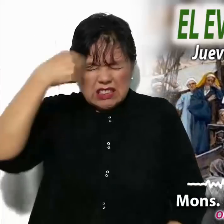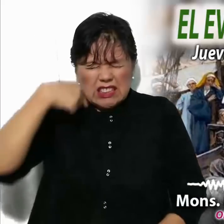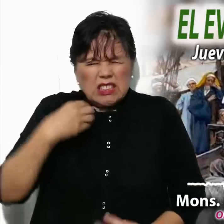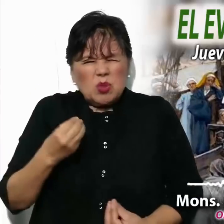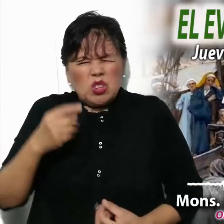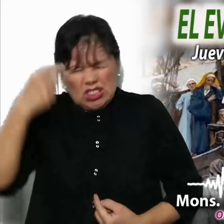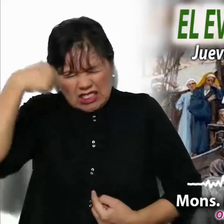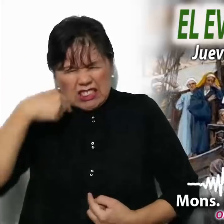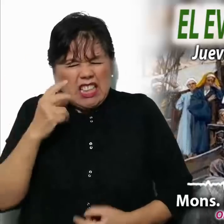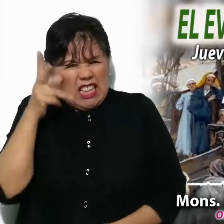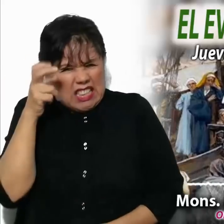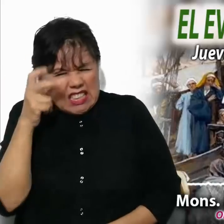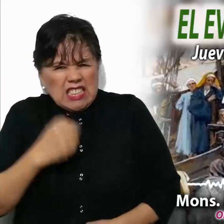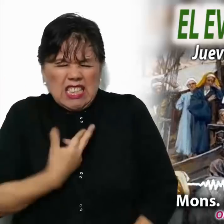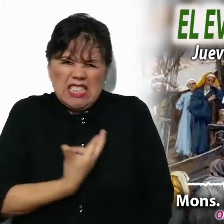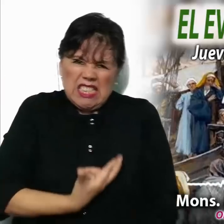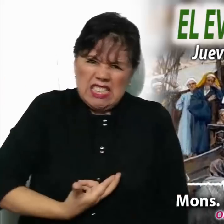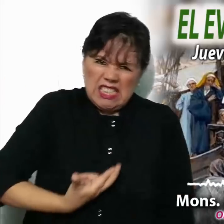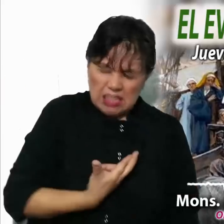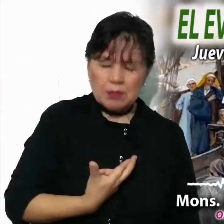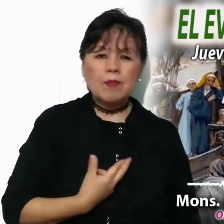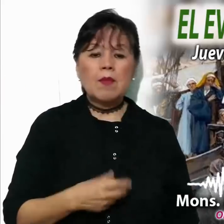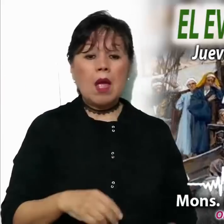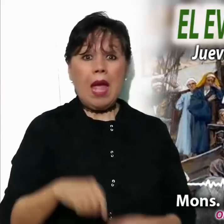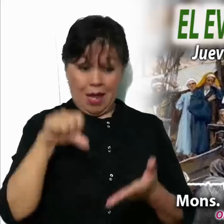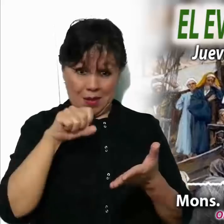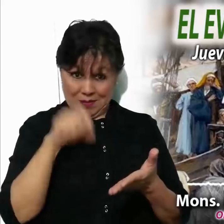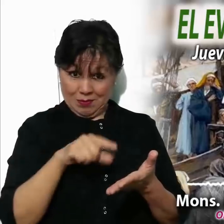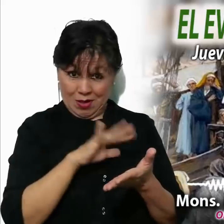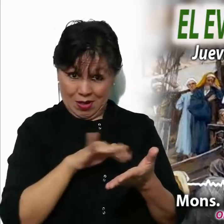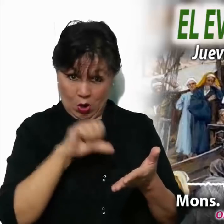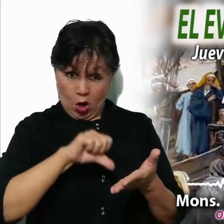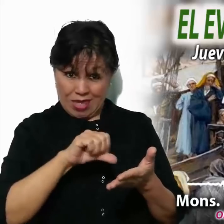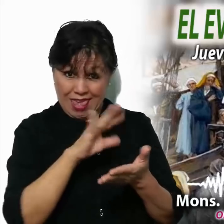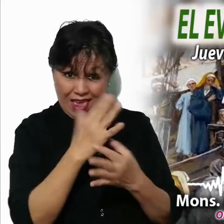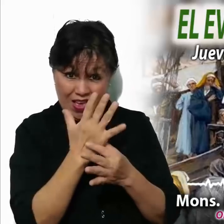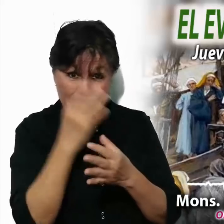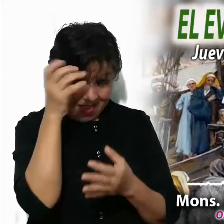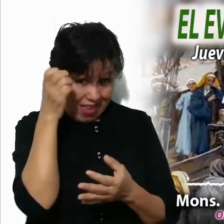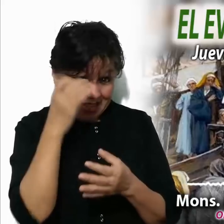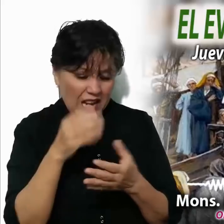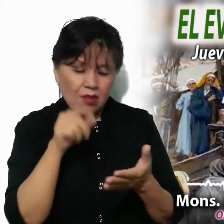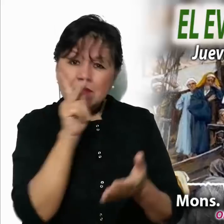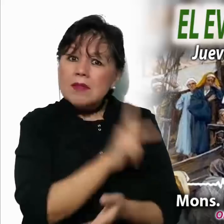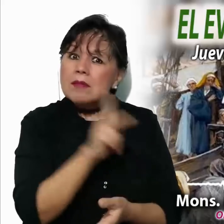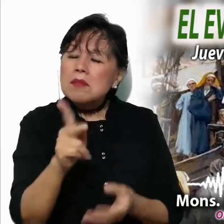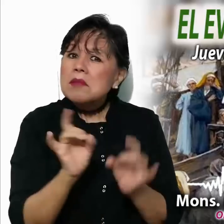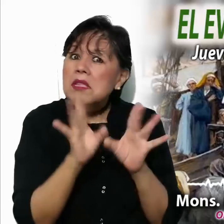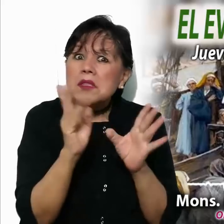resentimiento. En el texto del Evangelio sucede algo parecido.